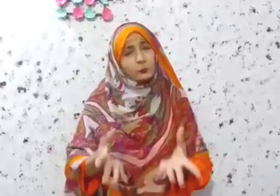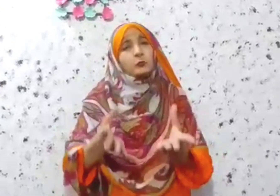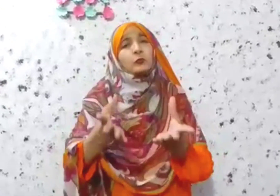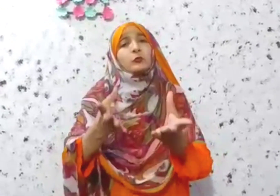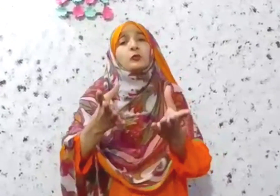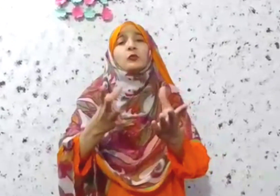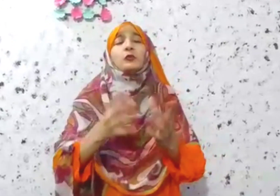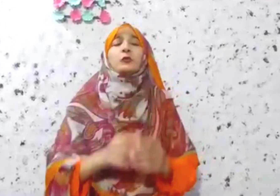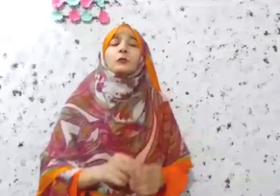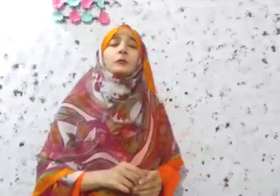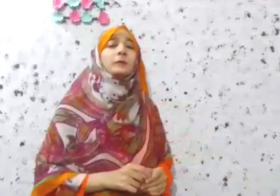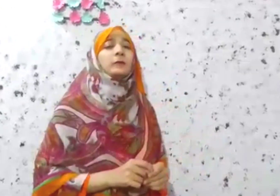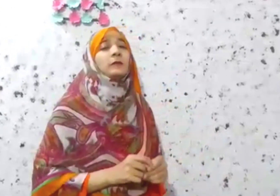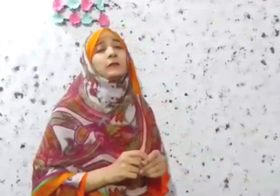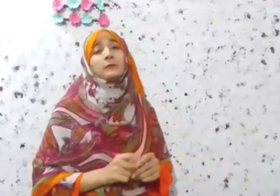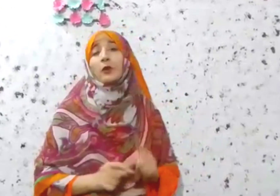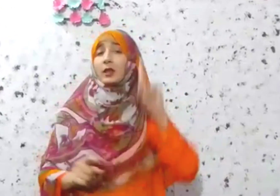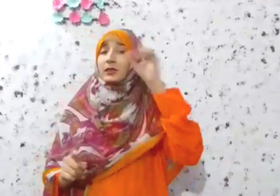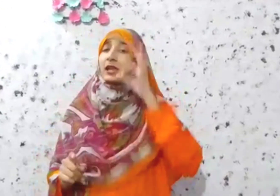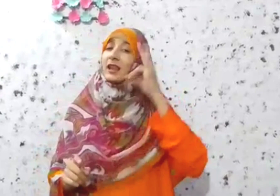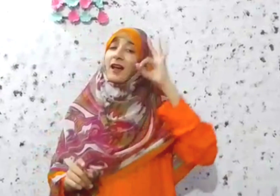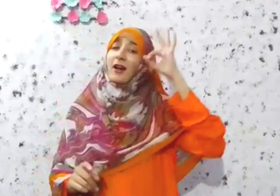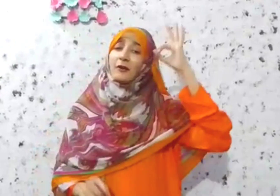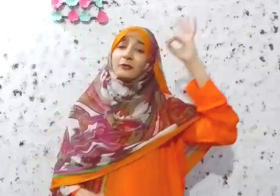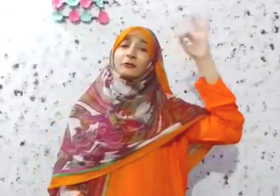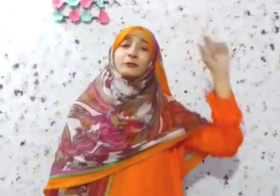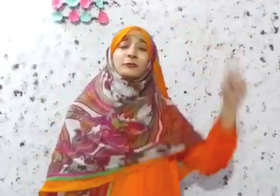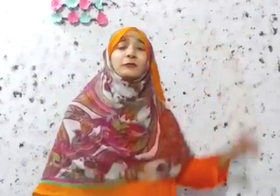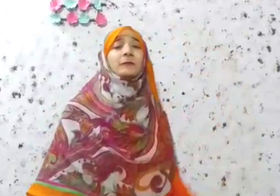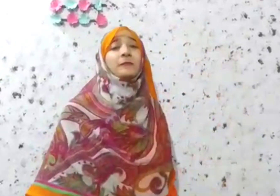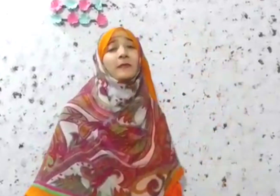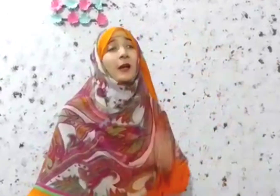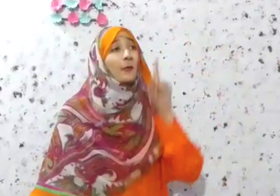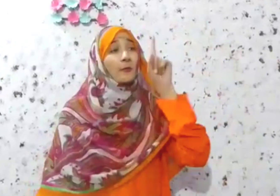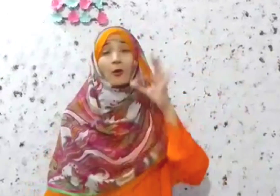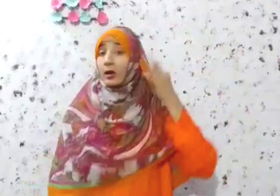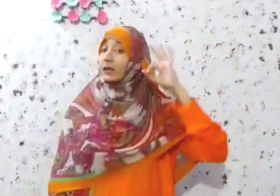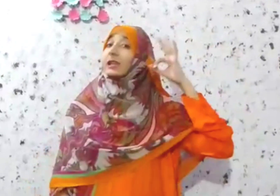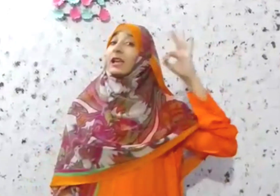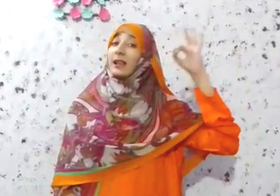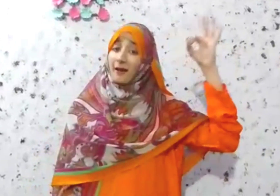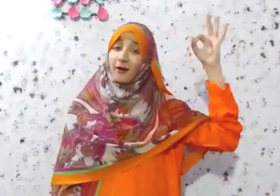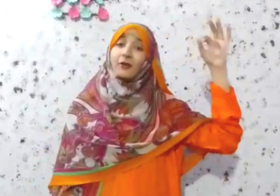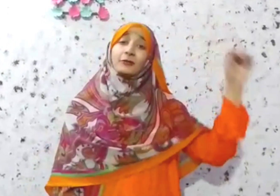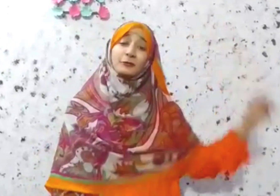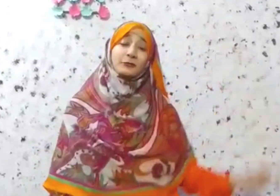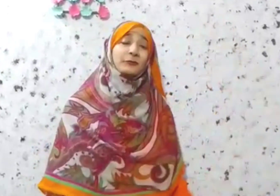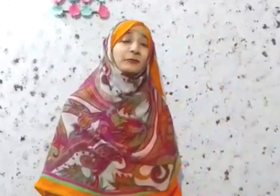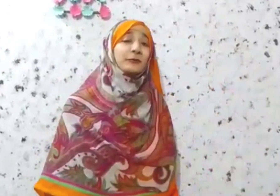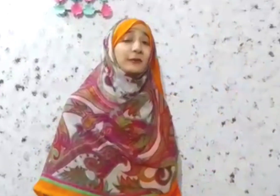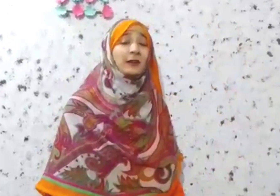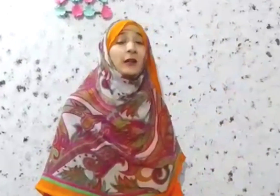मौला तेरा नूर, मौला तेरा नूर,